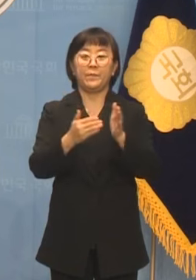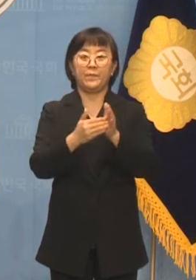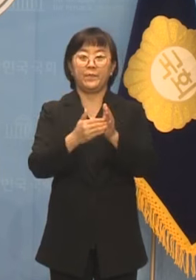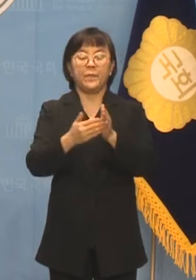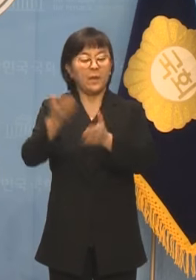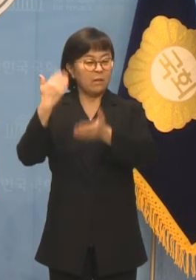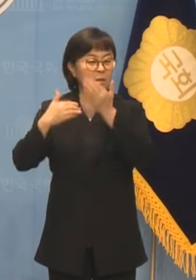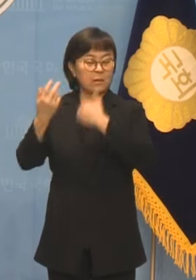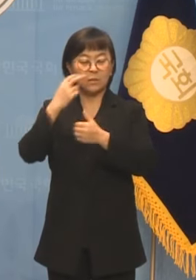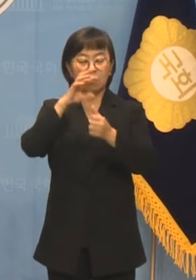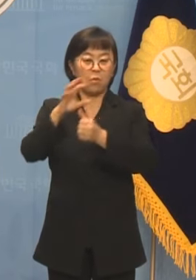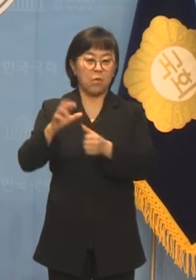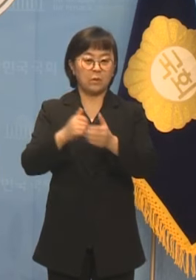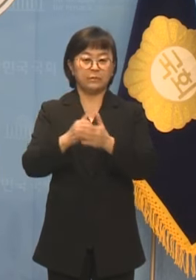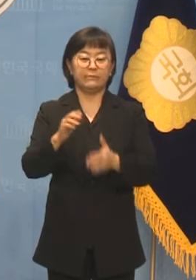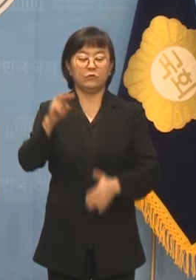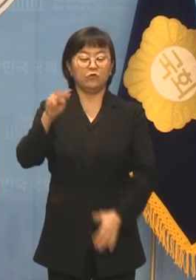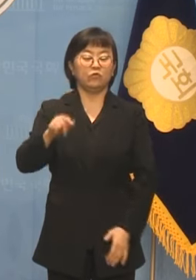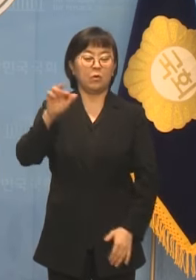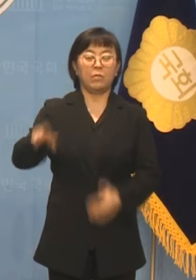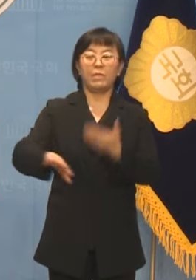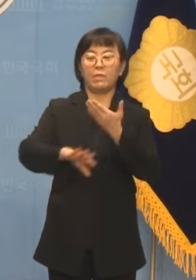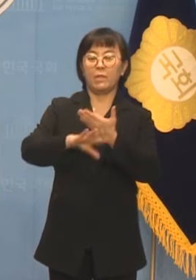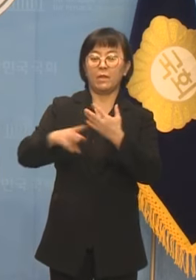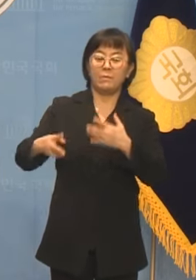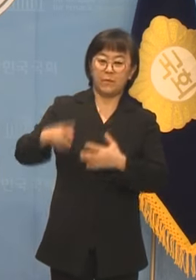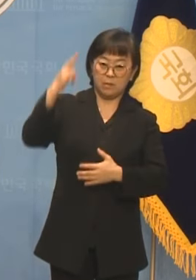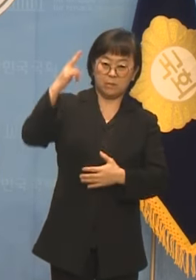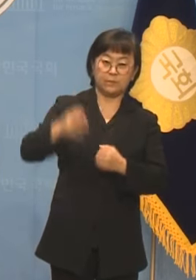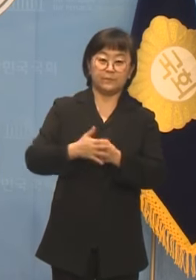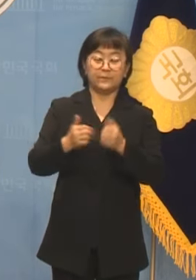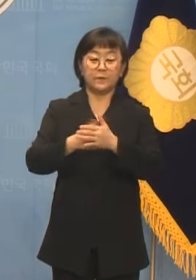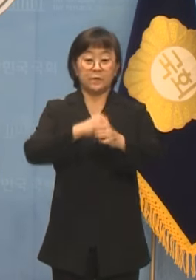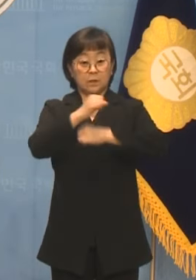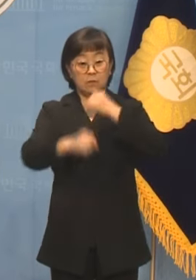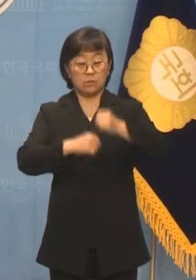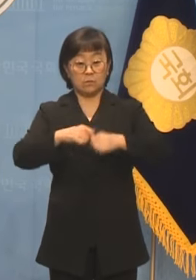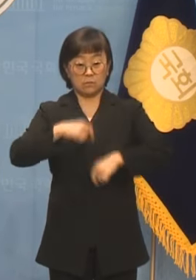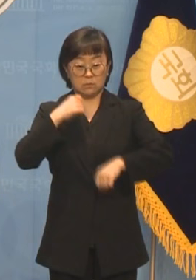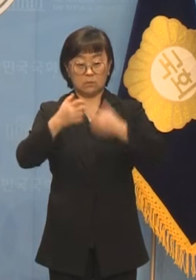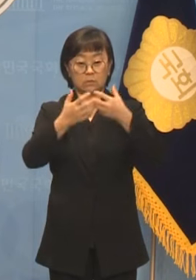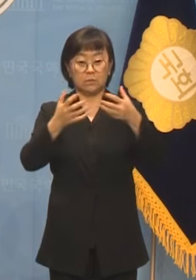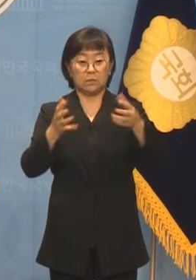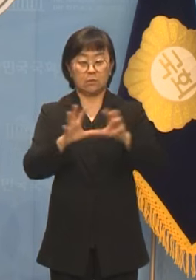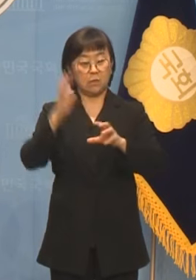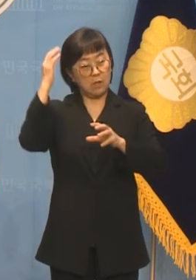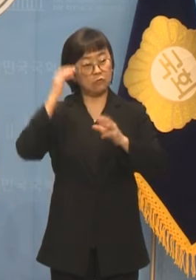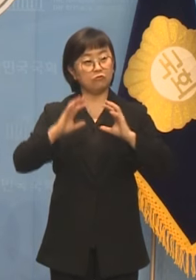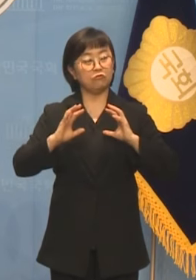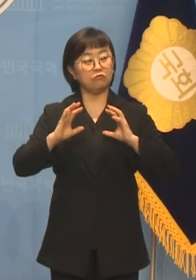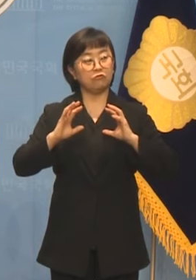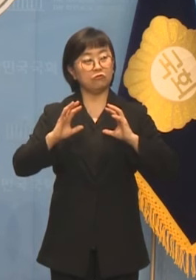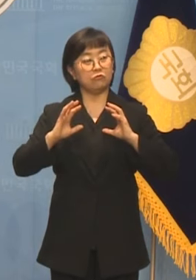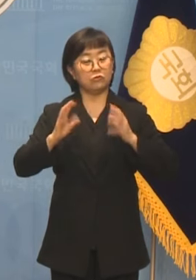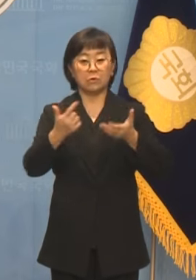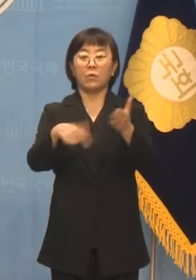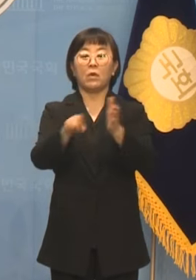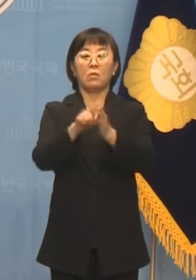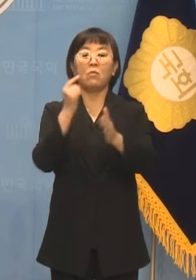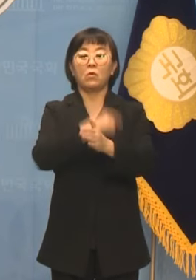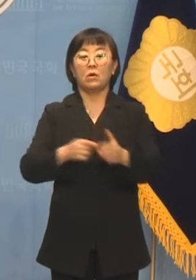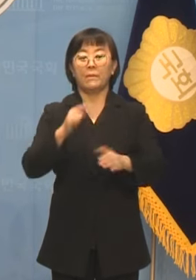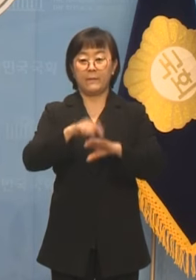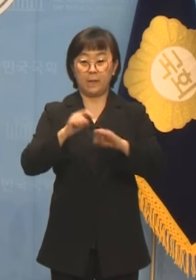옛것을 지키자는 수구와는 과감히 결별하고 자유롭고 정의로운 대한민국을 위하여 몸과 마음을 바쳐